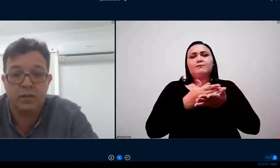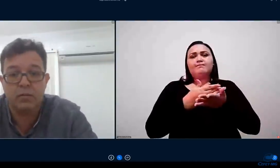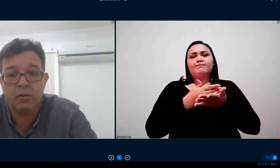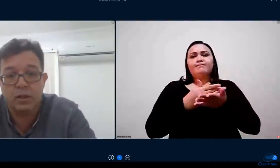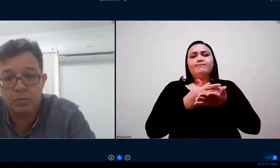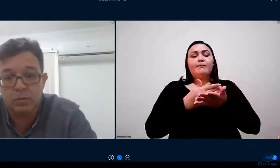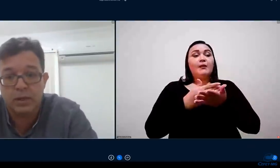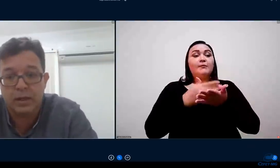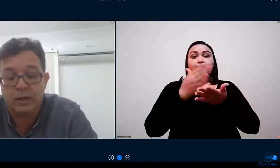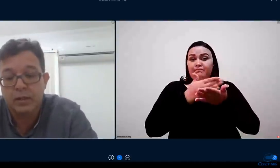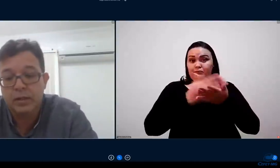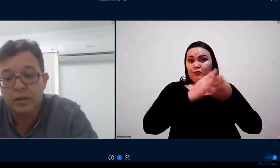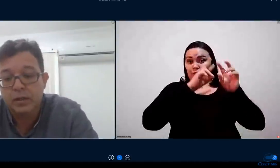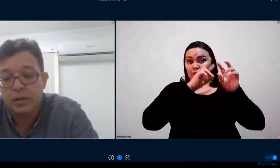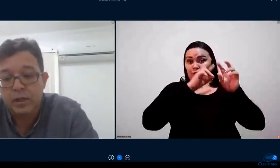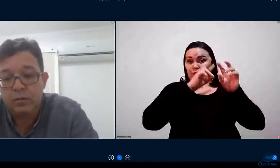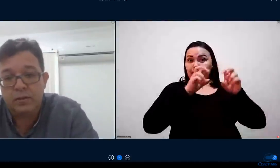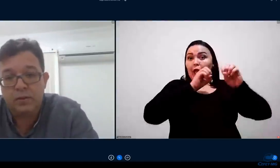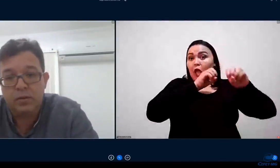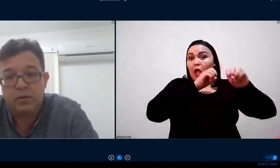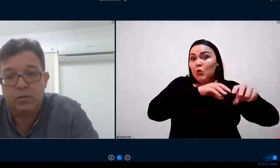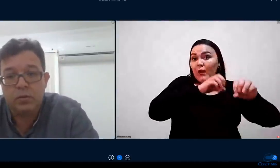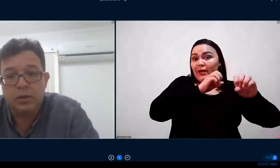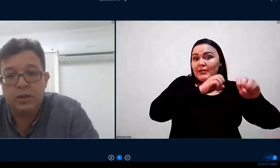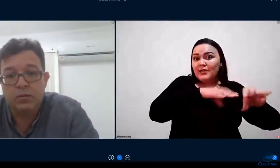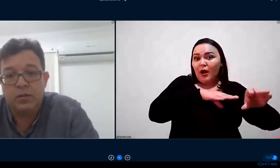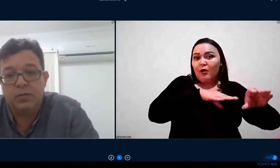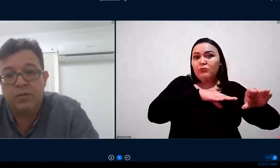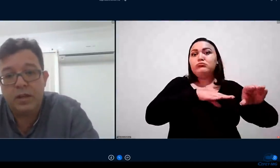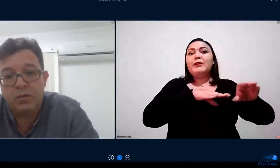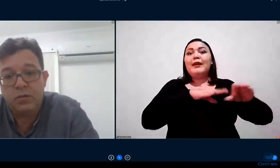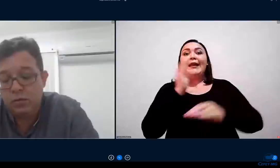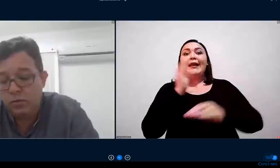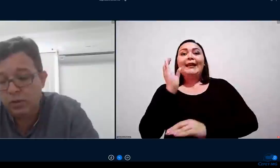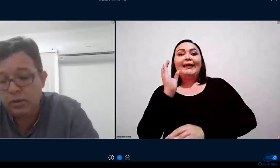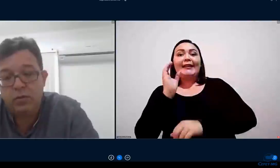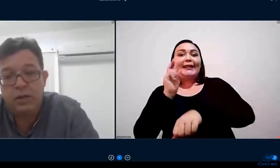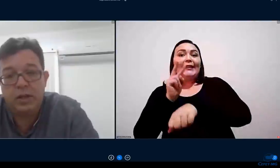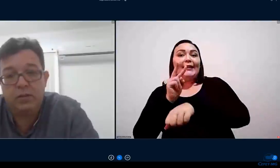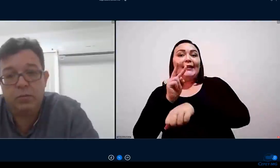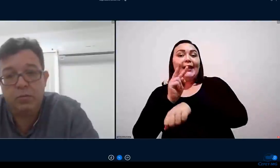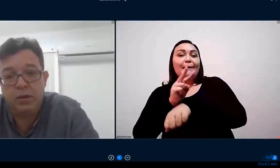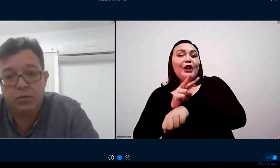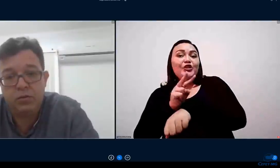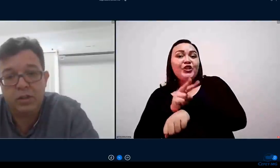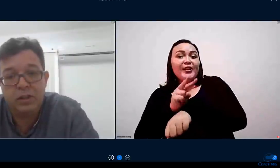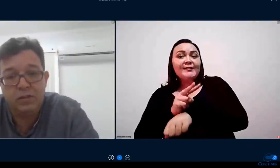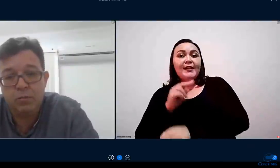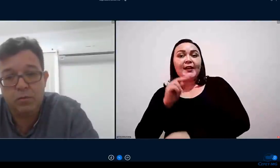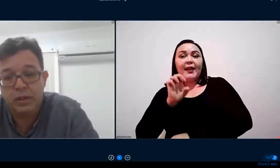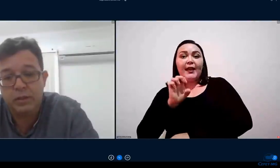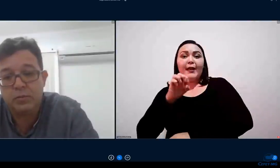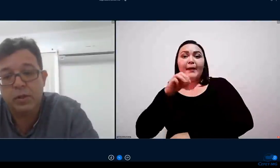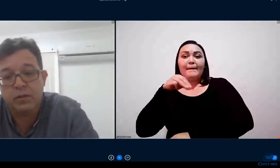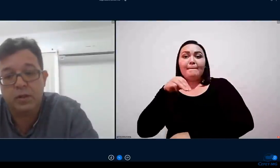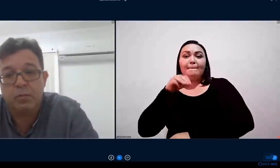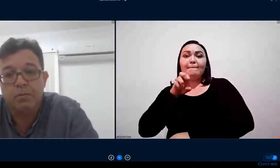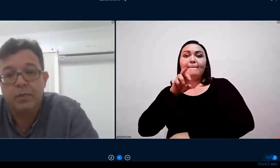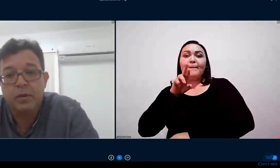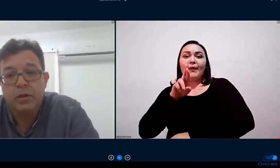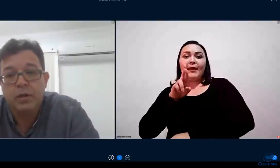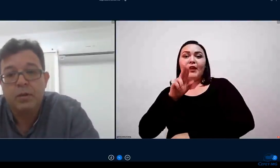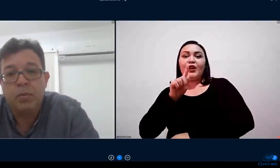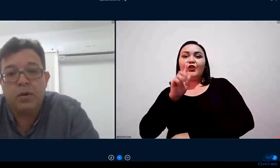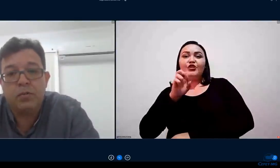emergência é um campo da educação que estuda os reflexos educacionais em momentos de crise muito grande por